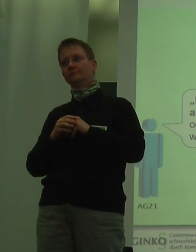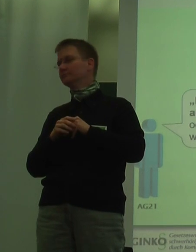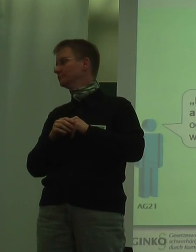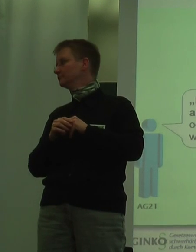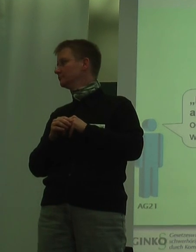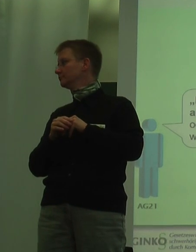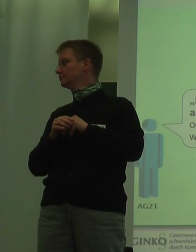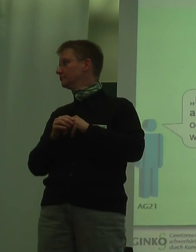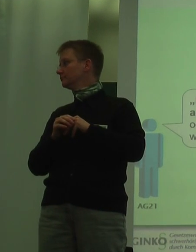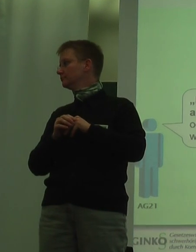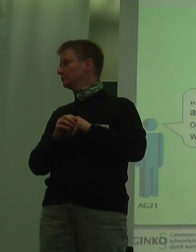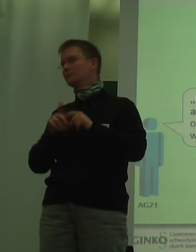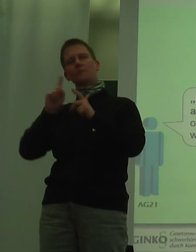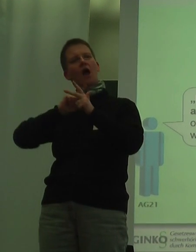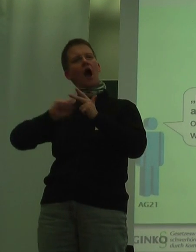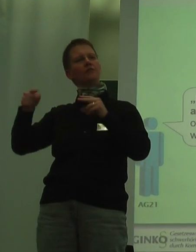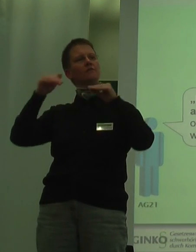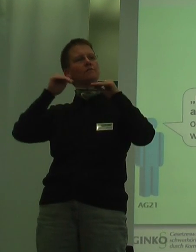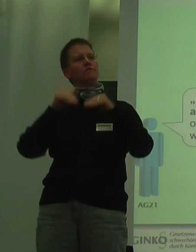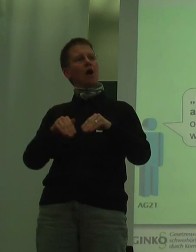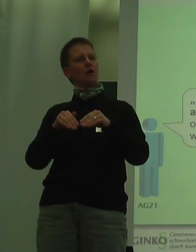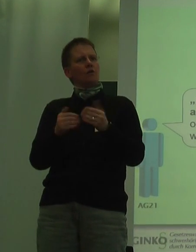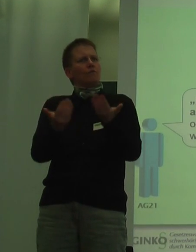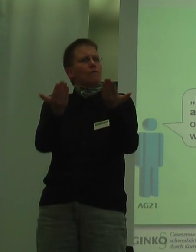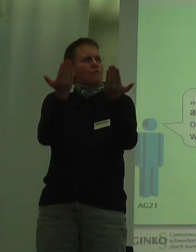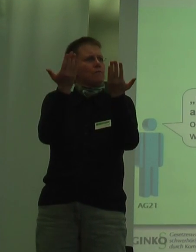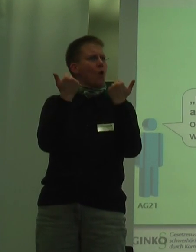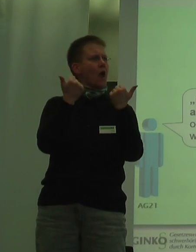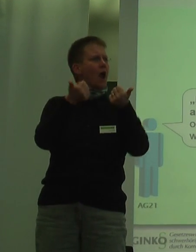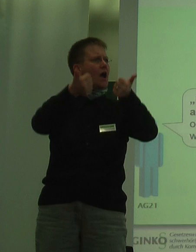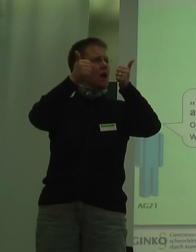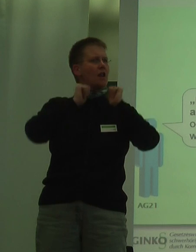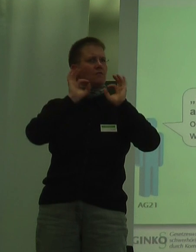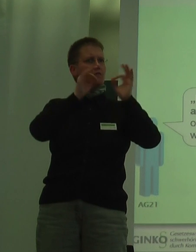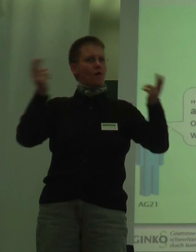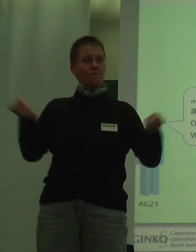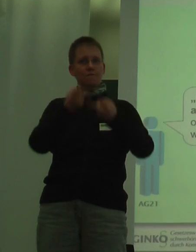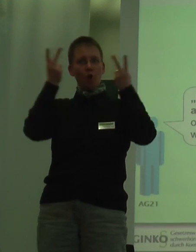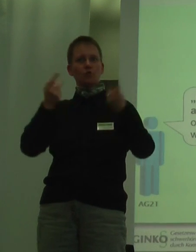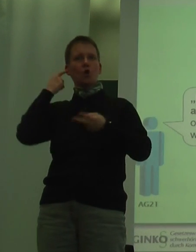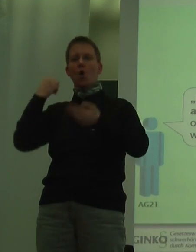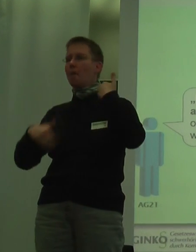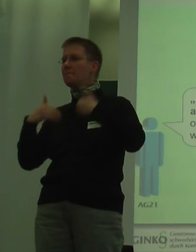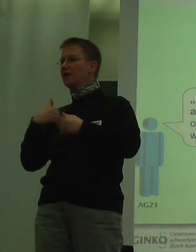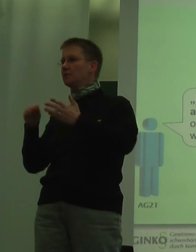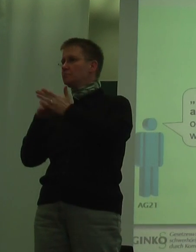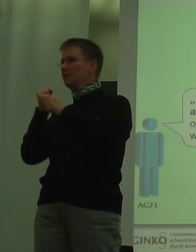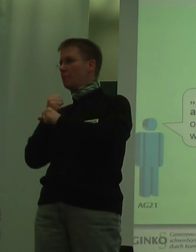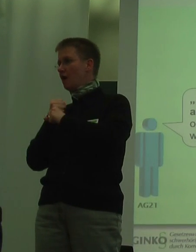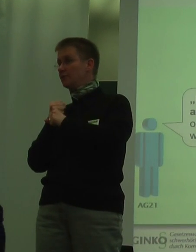Ja, in einem Fall haben wir gefragt, woher erhalten Sie Hilfe bei der Förderung Ihrer Hörbehinderten Mitarbeiter? Hilfe im